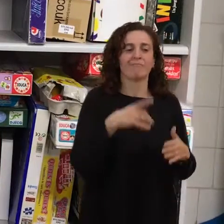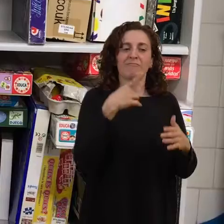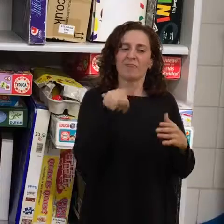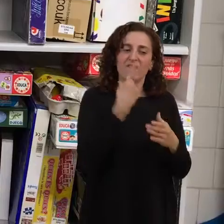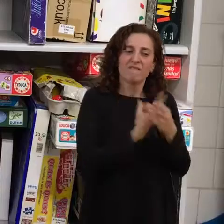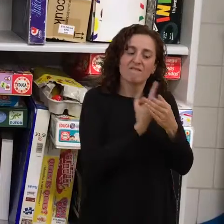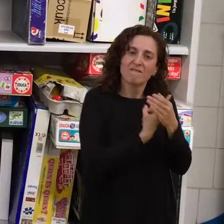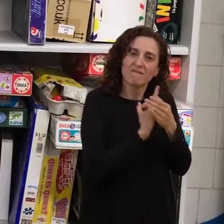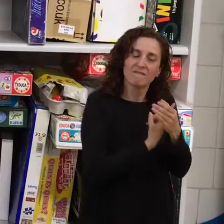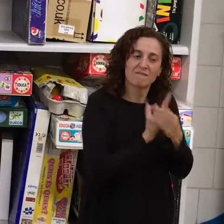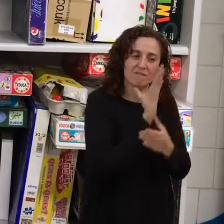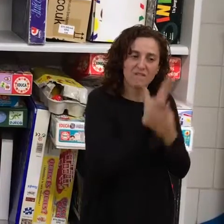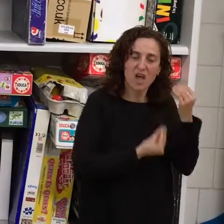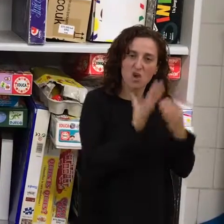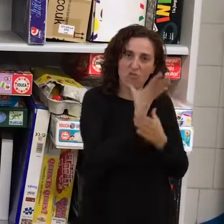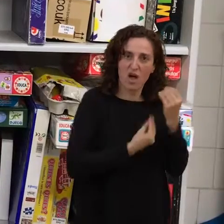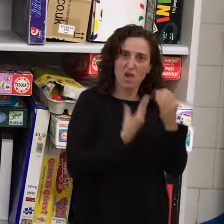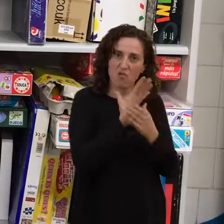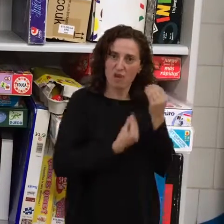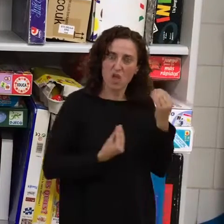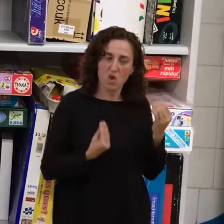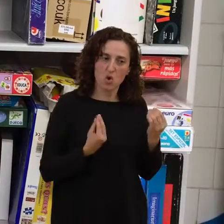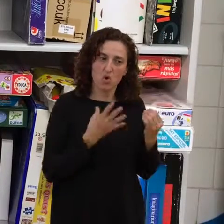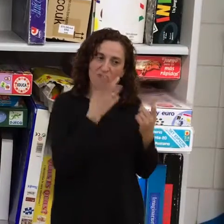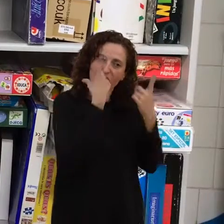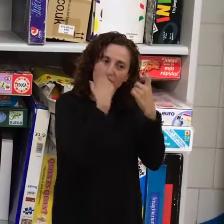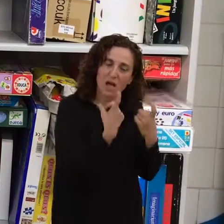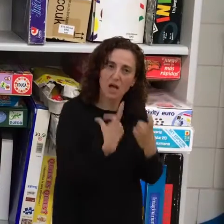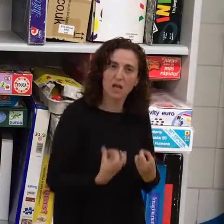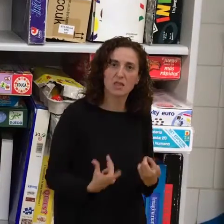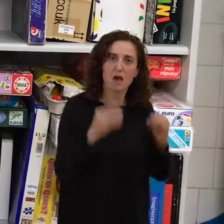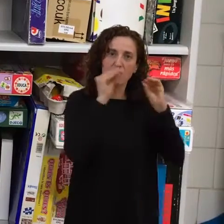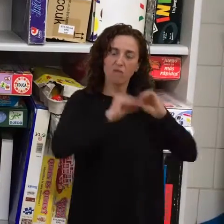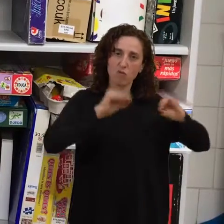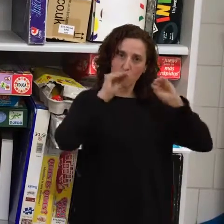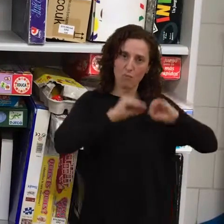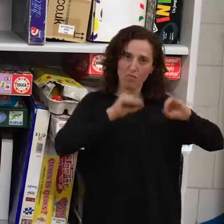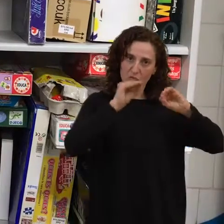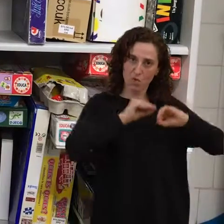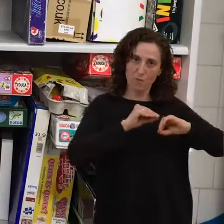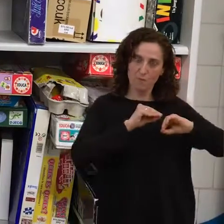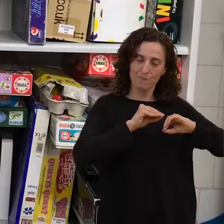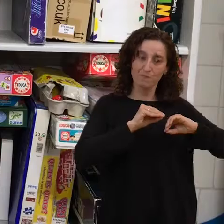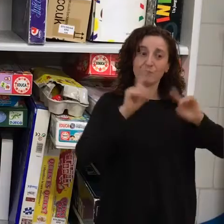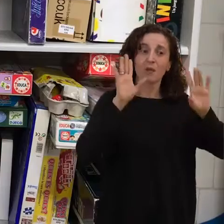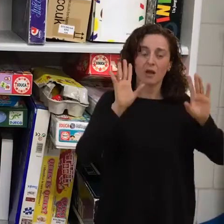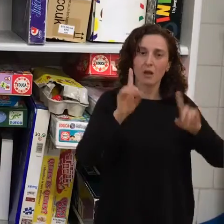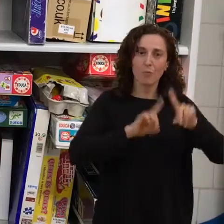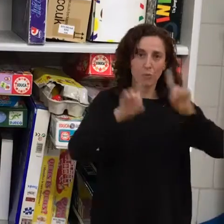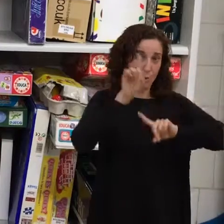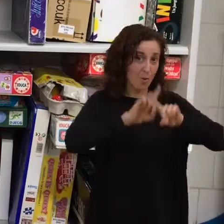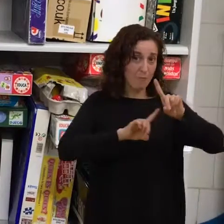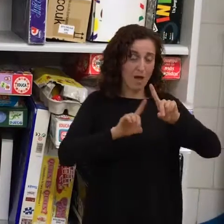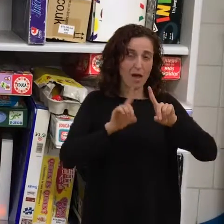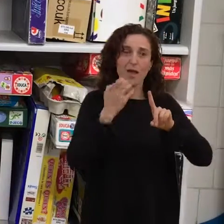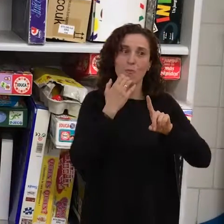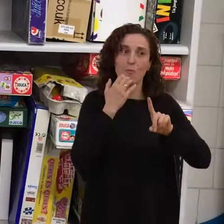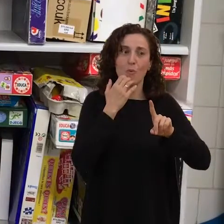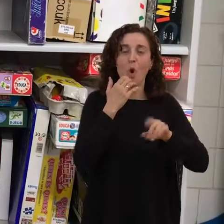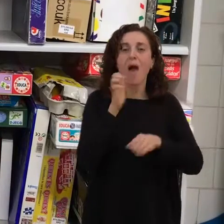en áreas de formación, y el acceso a los cursos que ofrece CIL, por ejemplo,